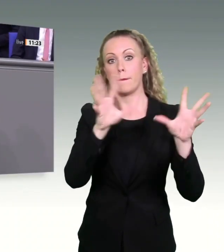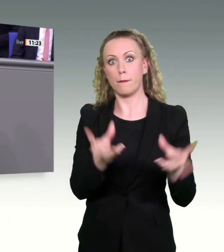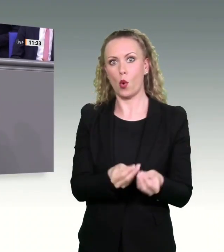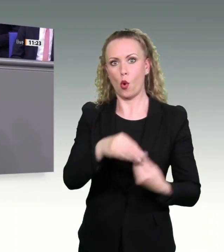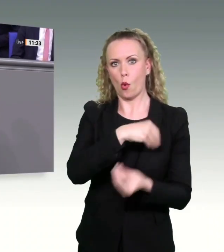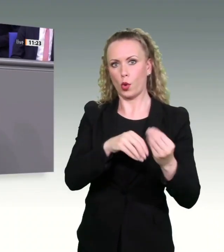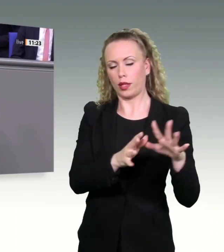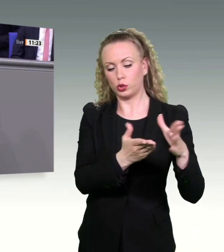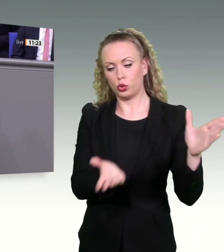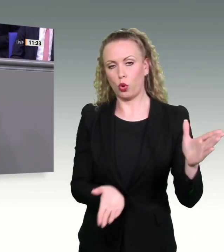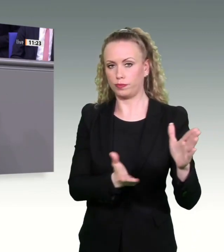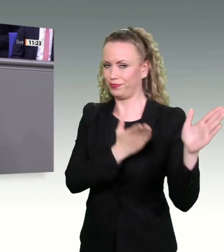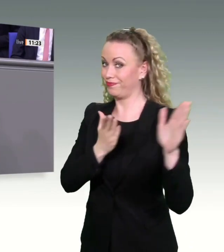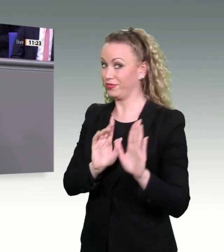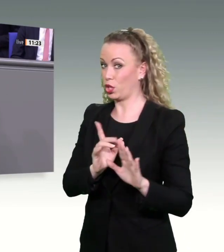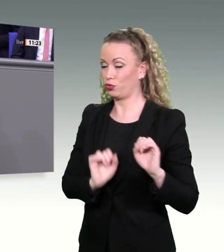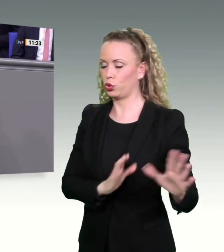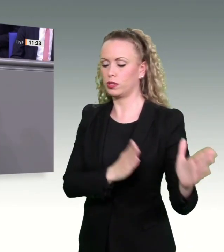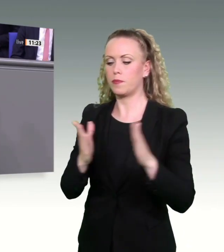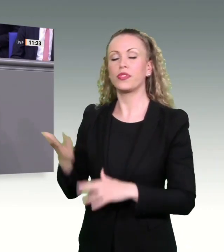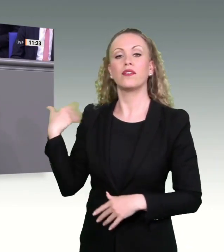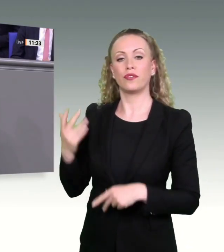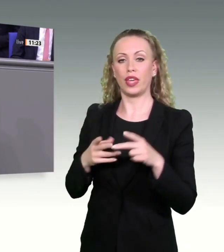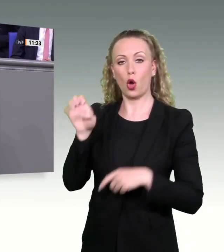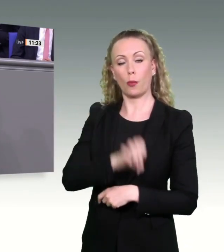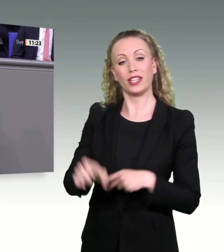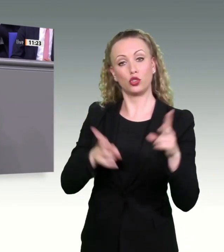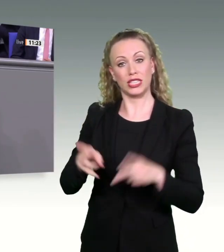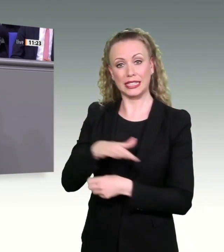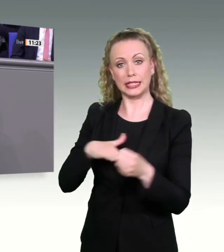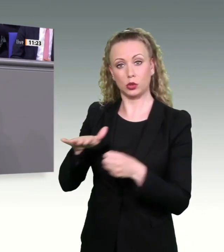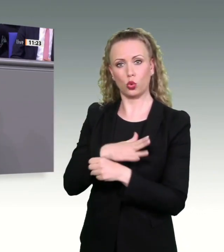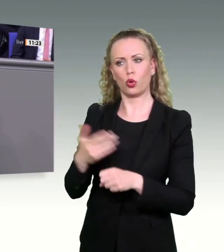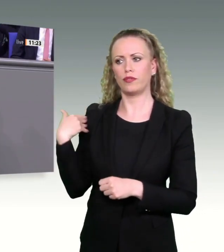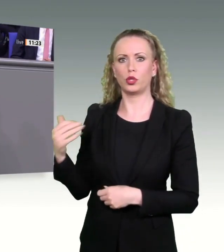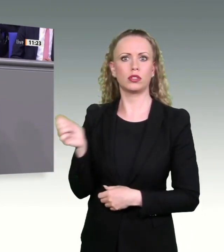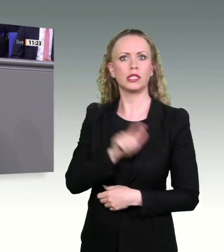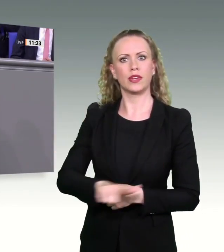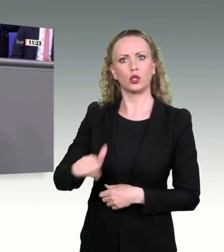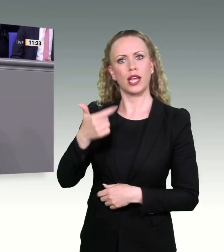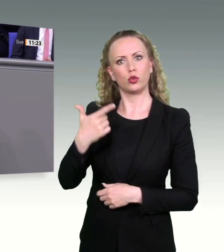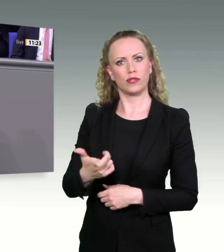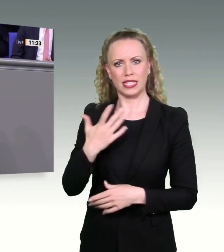seinem Urteil vom 4. März 2021 den Individuenschutz gestärkt. Für den Ausbau von